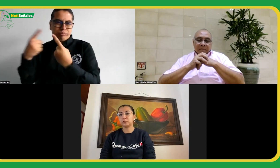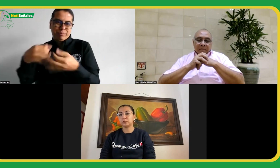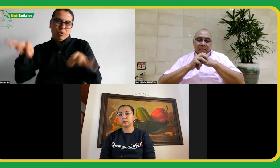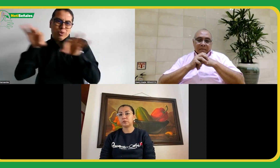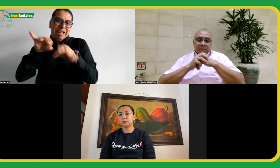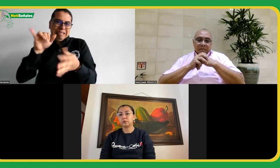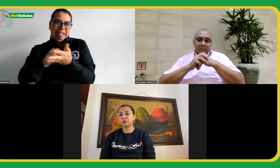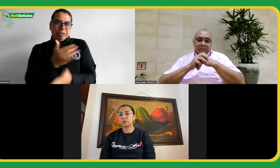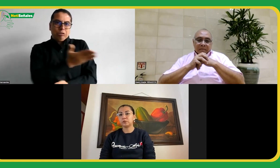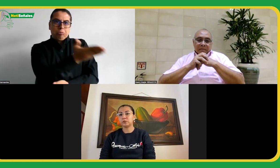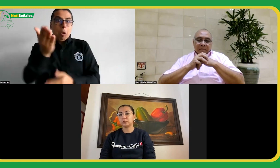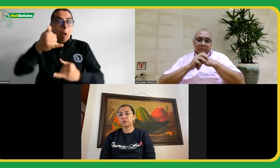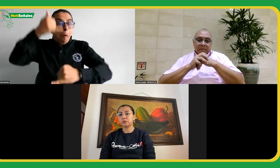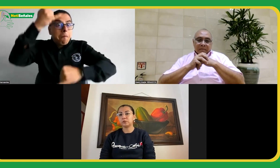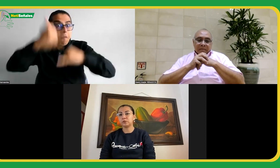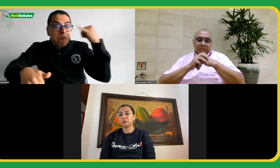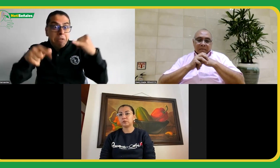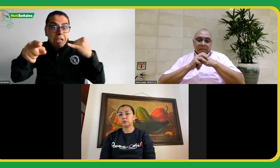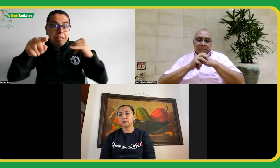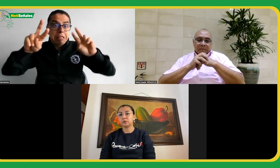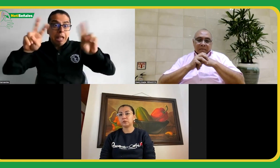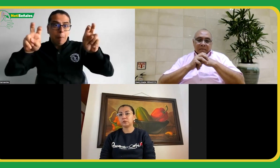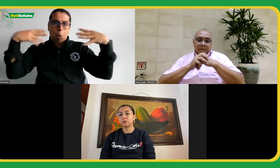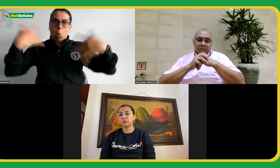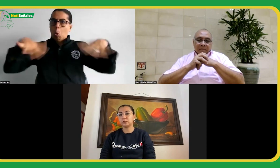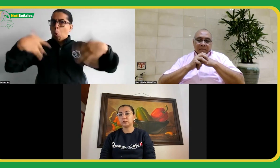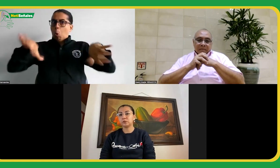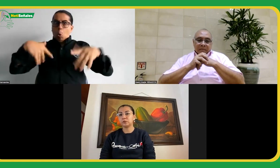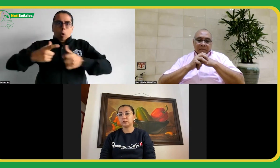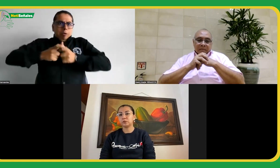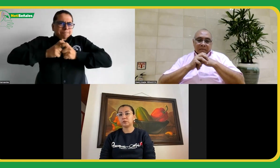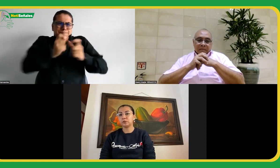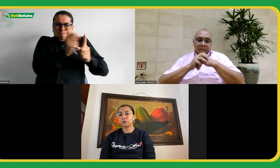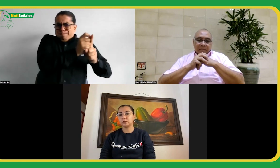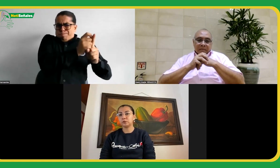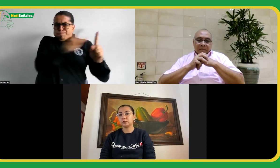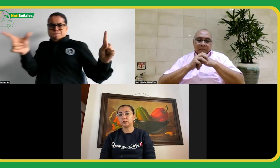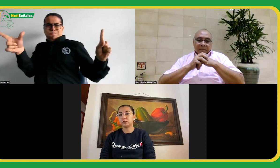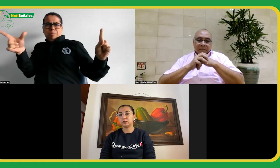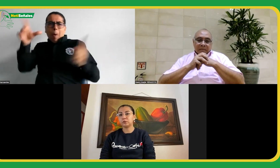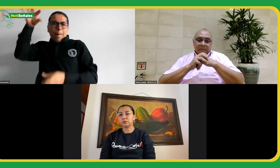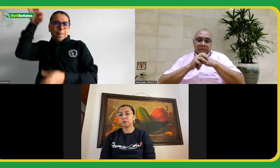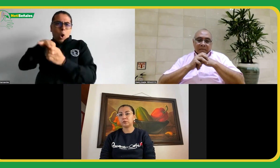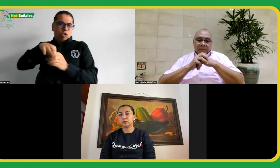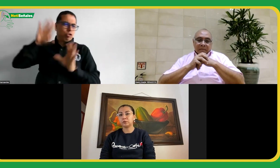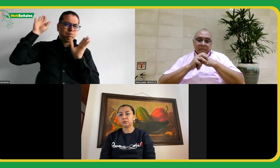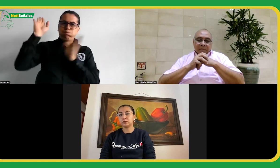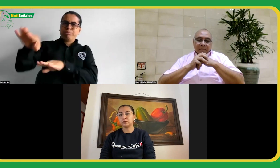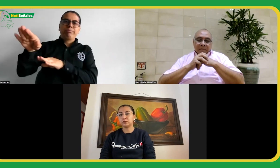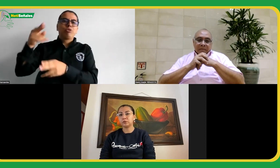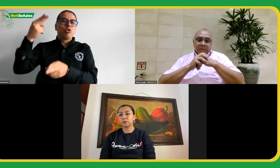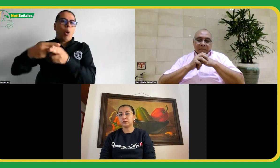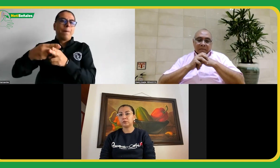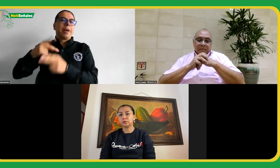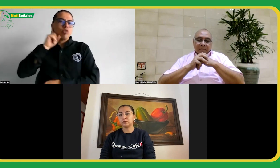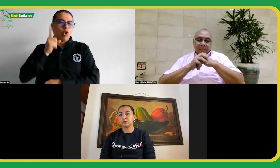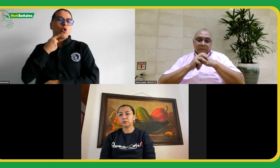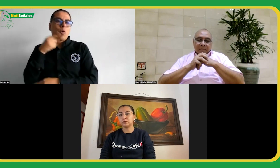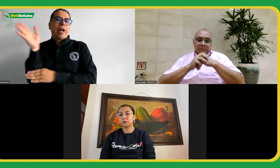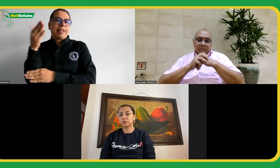mayoría estuvo a favor de bandera de las personas sordas y una minoría estuvo de acuerdo con el nombre de